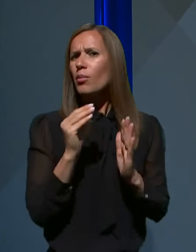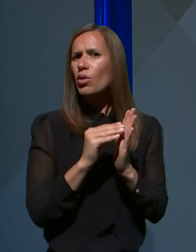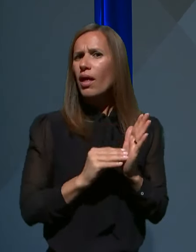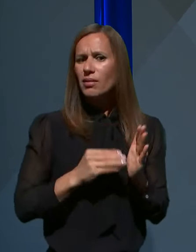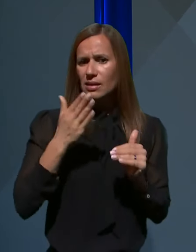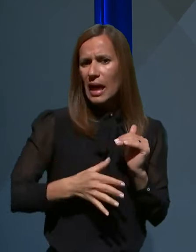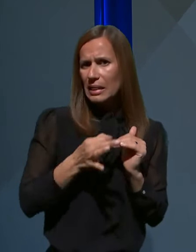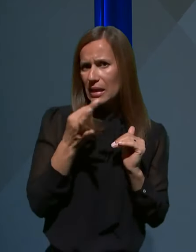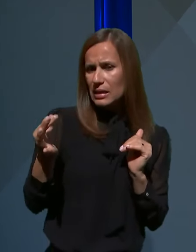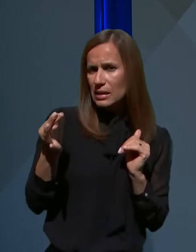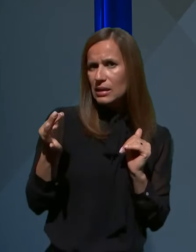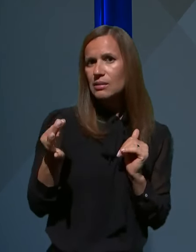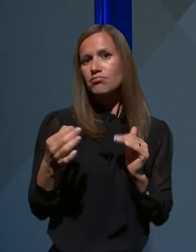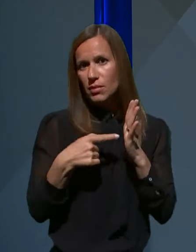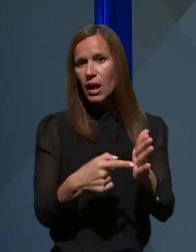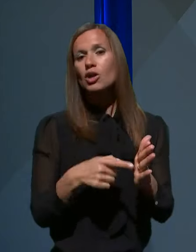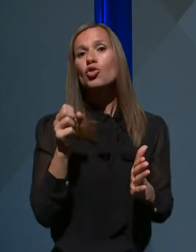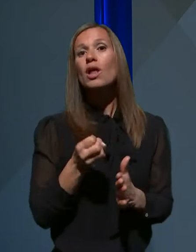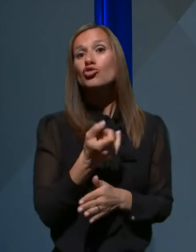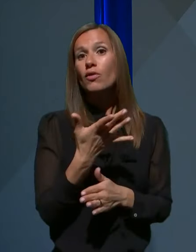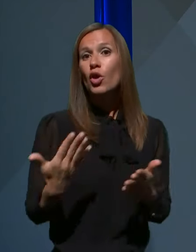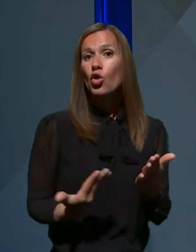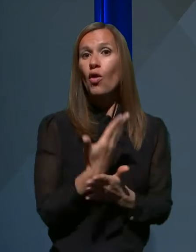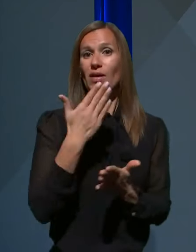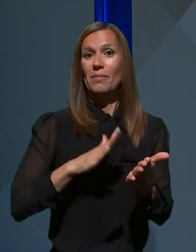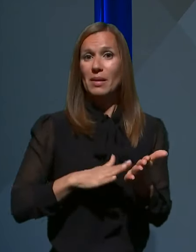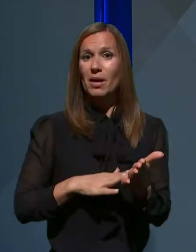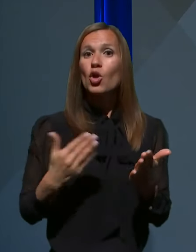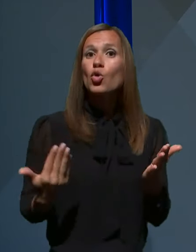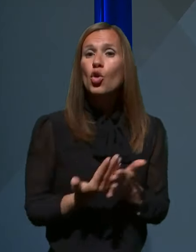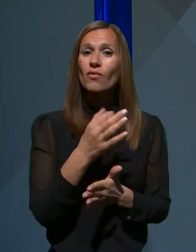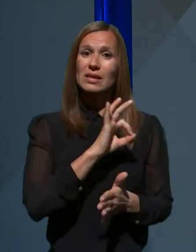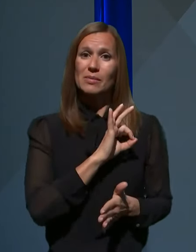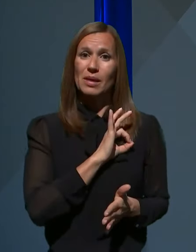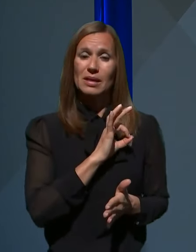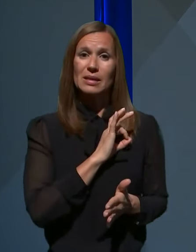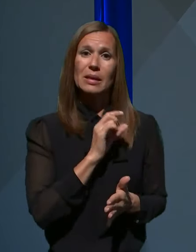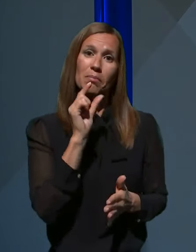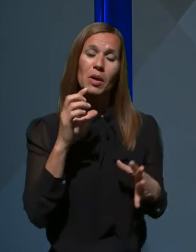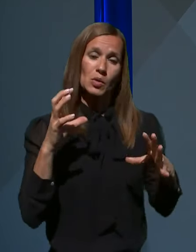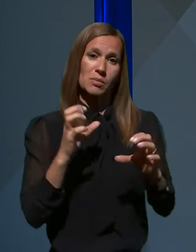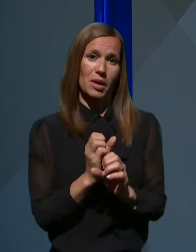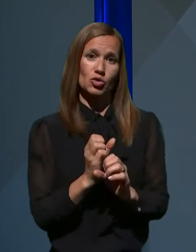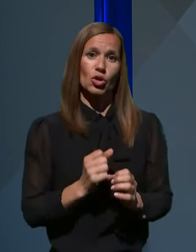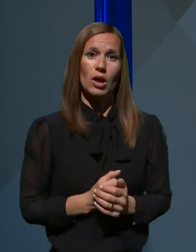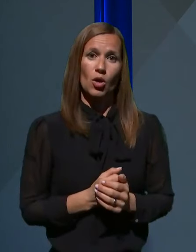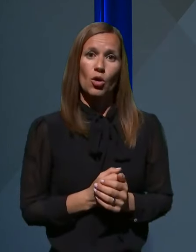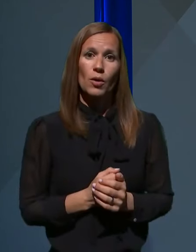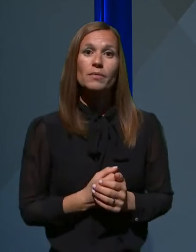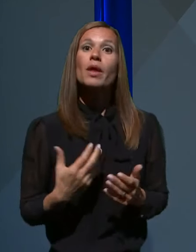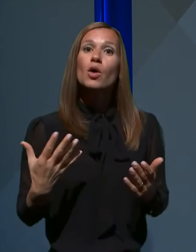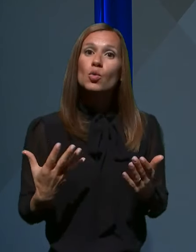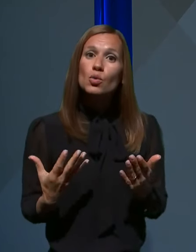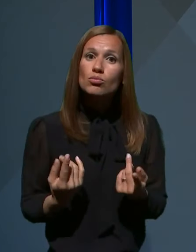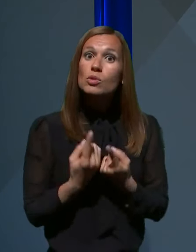članicah Unije kažejo, da se je število novih primerov in novih smrtnih primerov nekoliko zmanjšalo. V spodbudni so